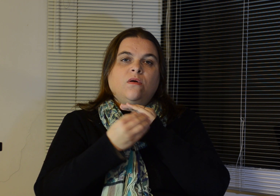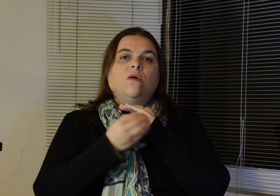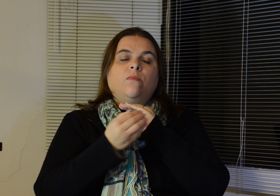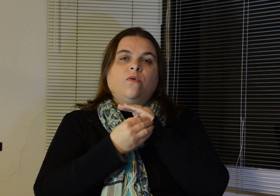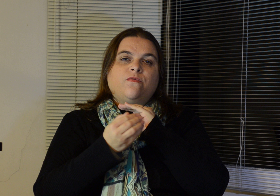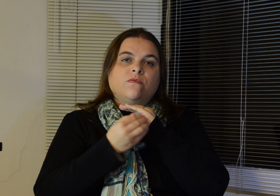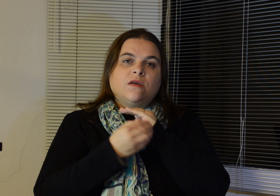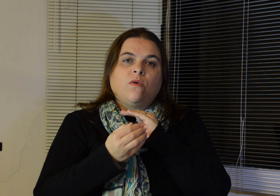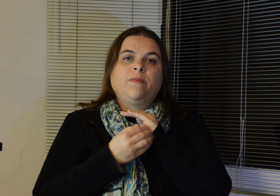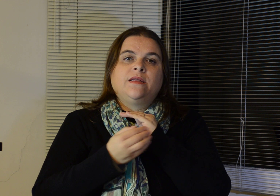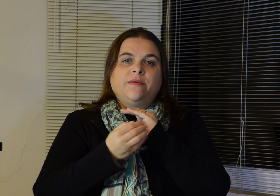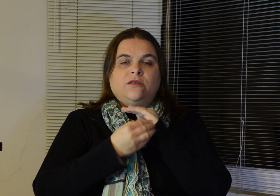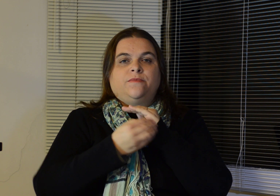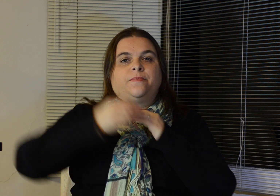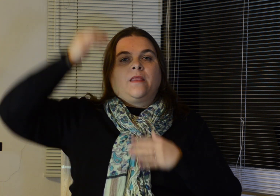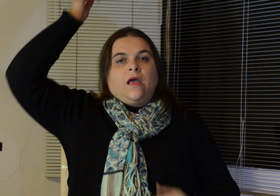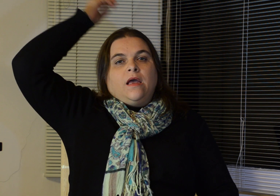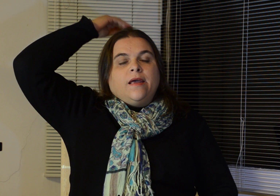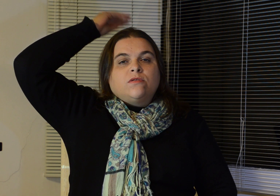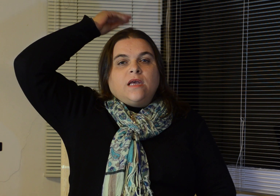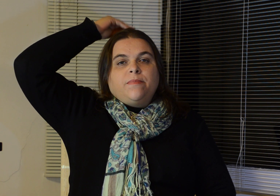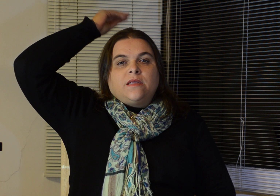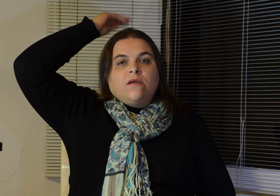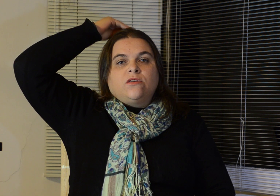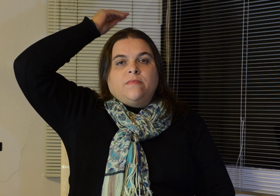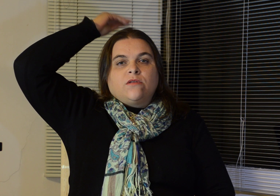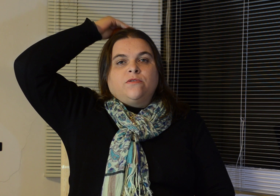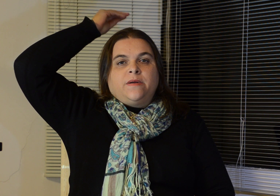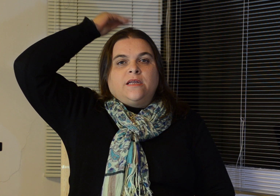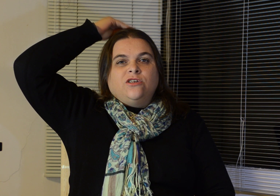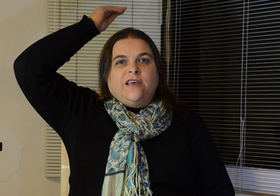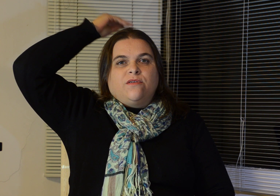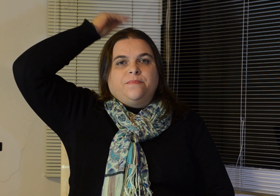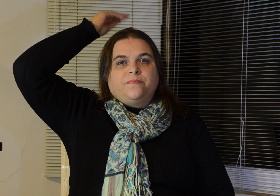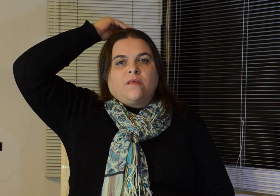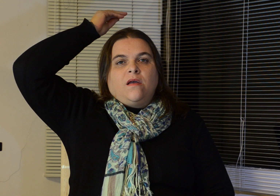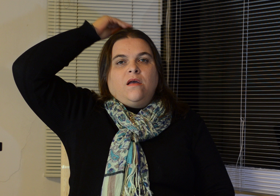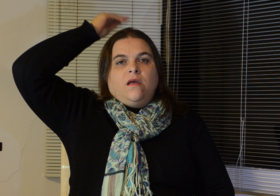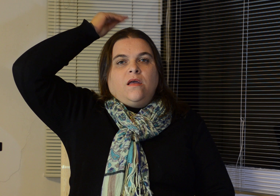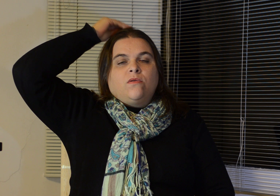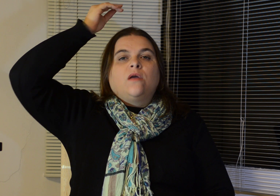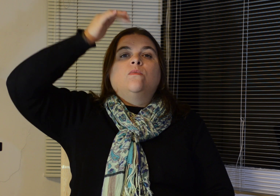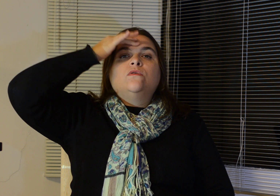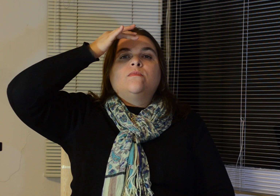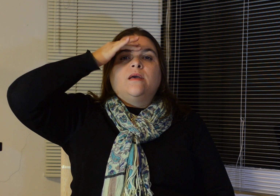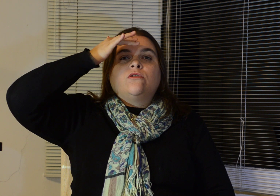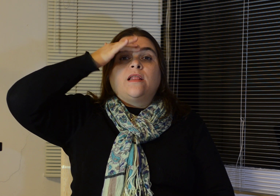profunda e completamente. Eu sempre tenho este medo de perder dinheiro. Eu tenho muito medo da